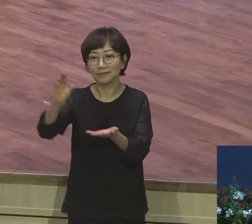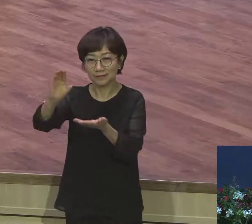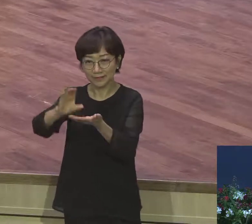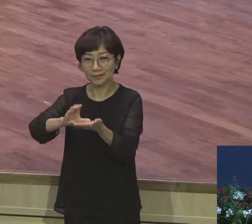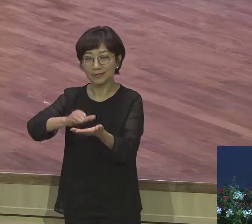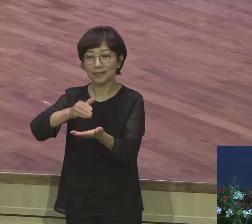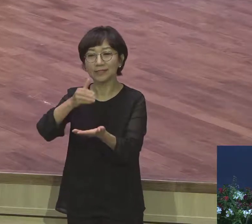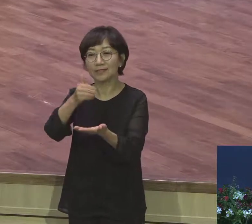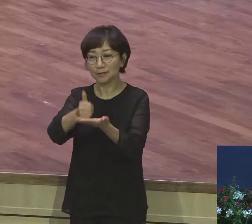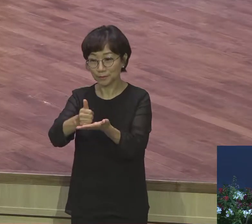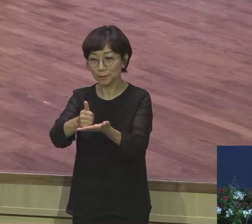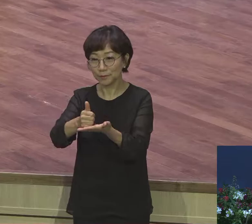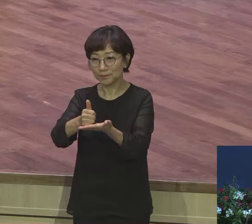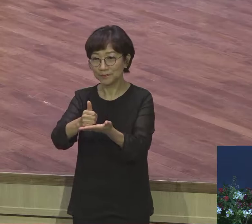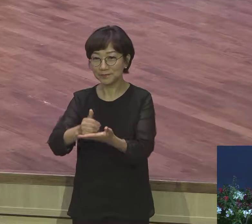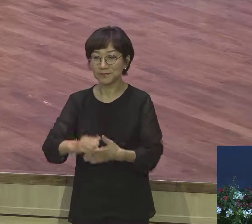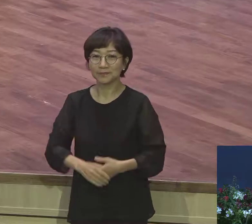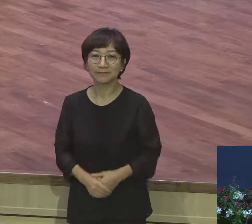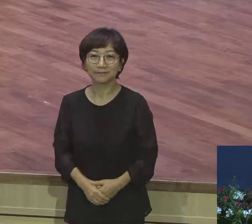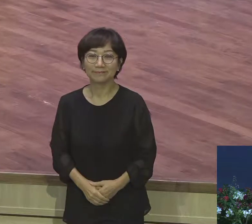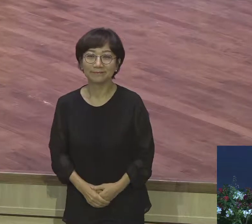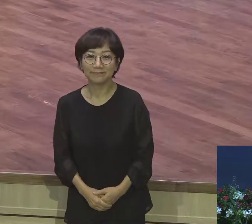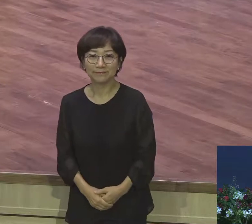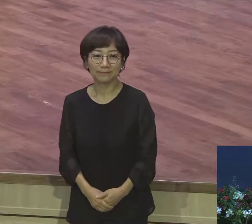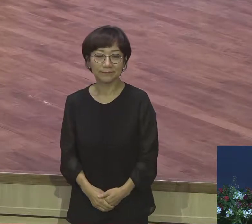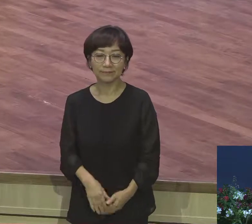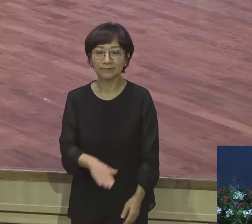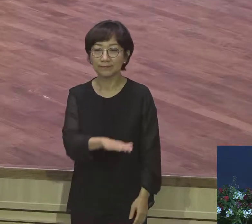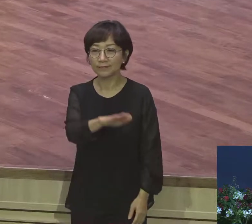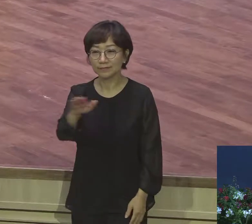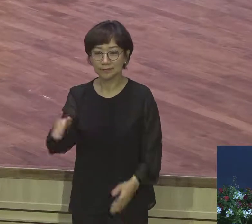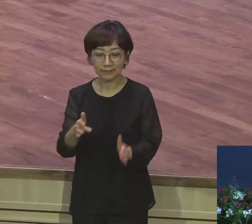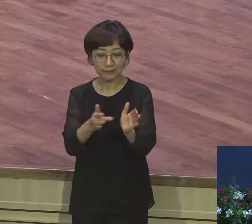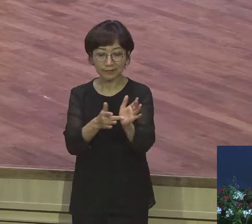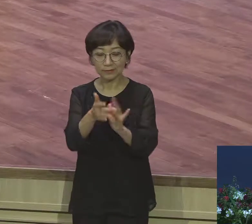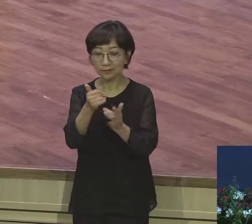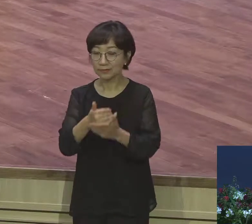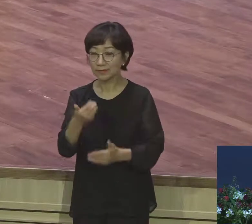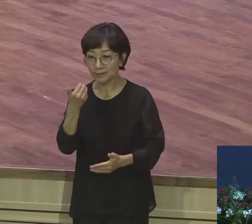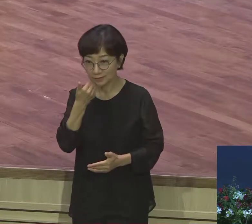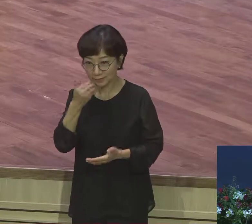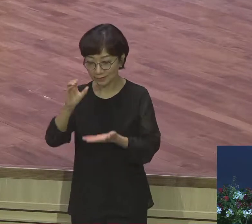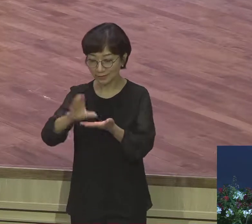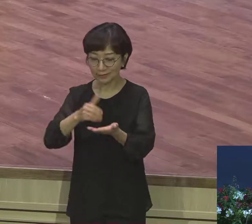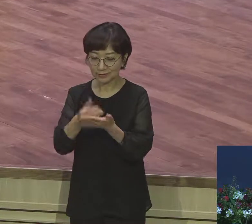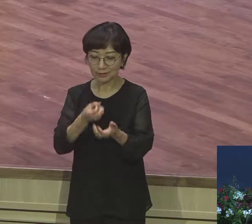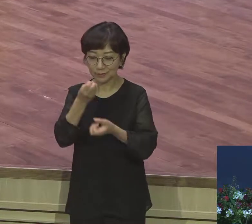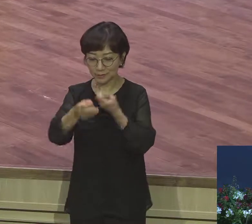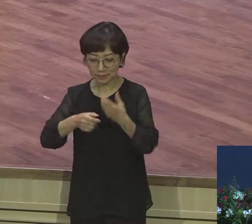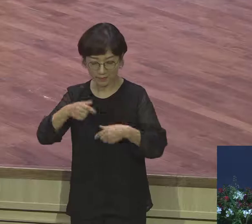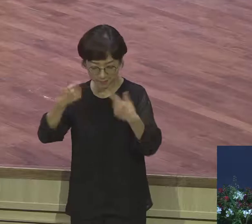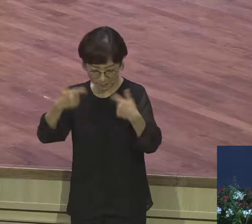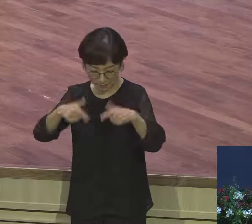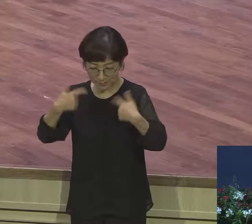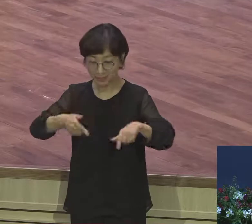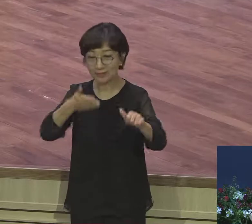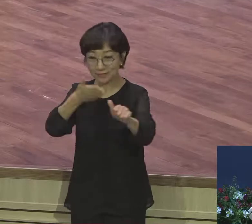이 고백을 여러분 매일 하시길 바랍니다 서로 인사하겠습니다 서로